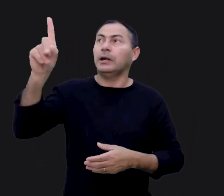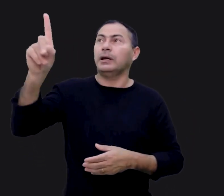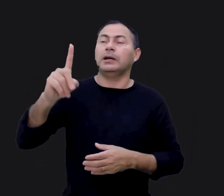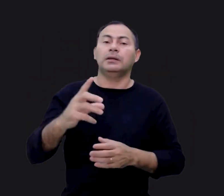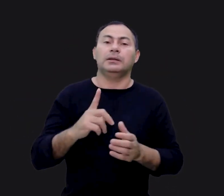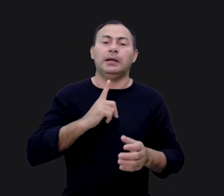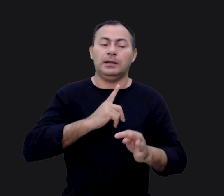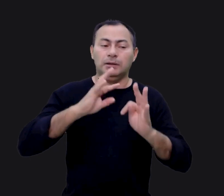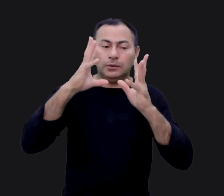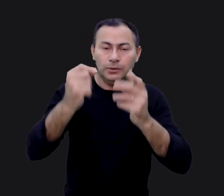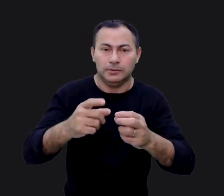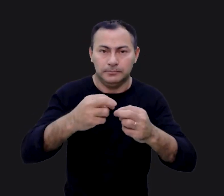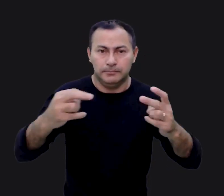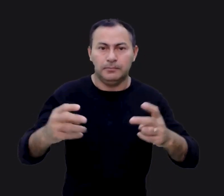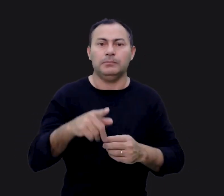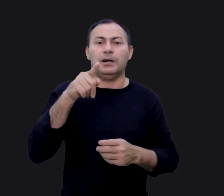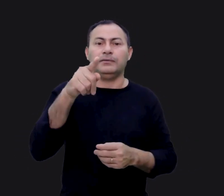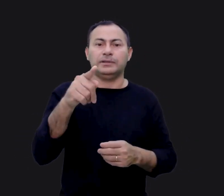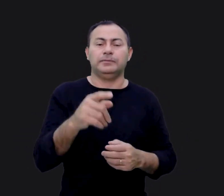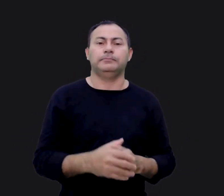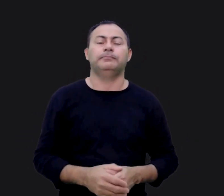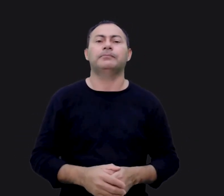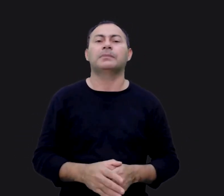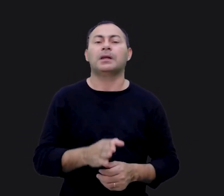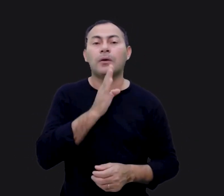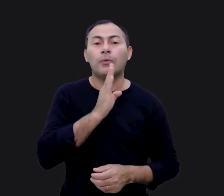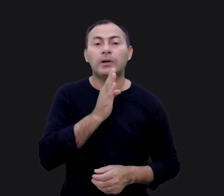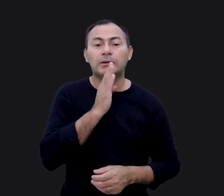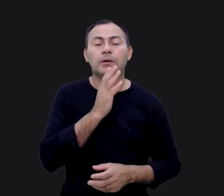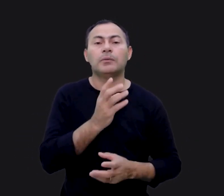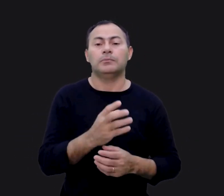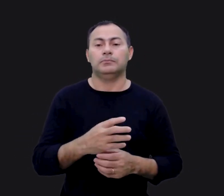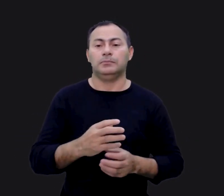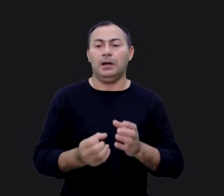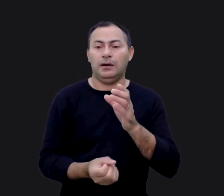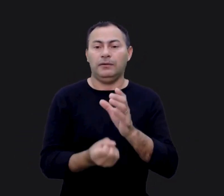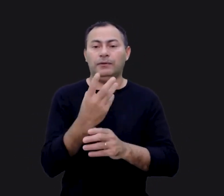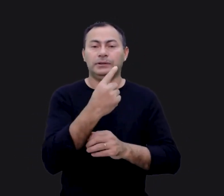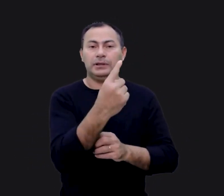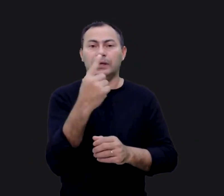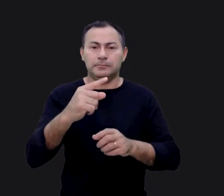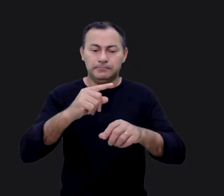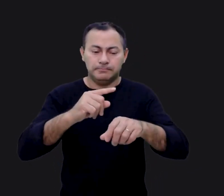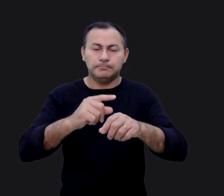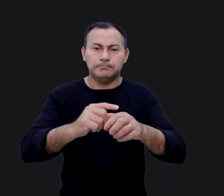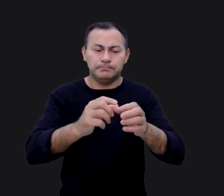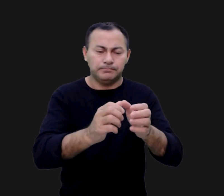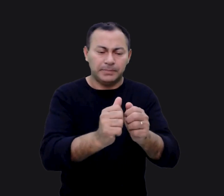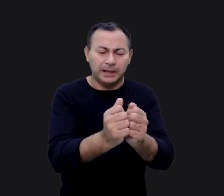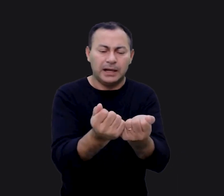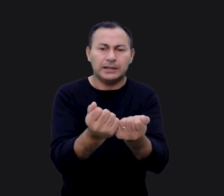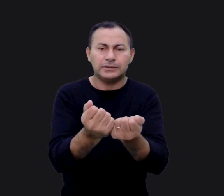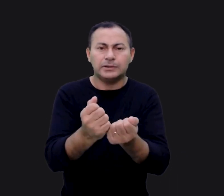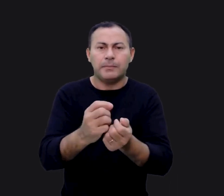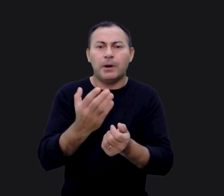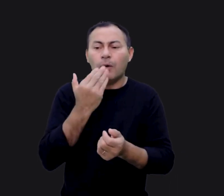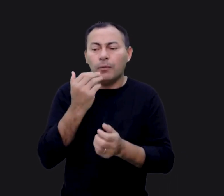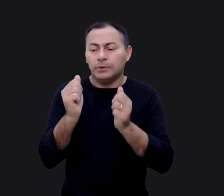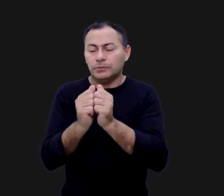Senhor por Ele prover todas as coisas para você. Reconheça-o como a fonte de cada pedaço de pão que você come com a